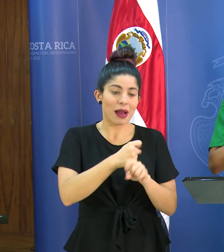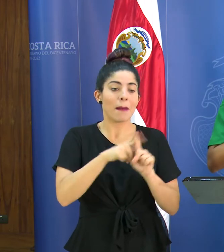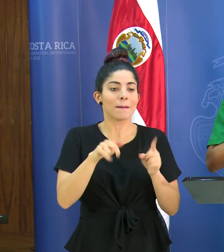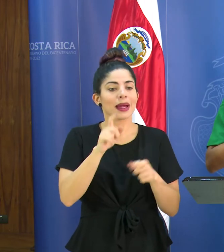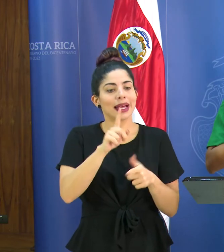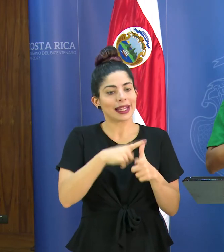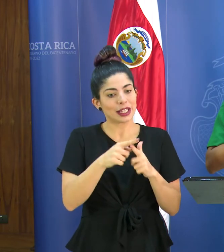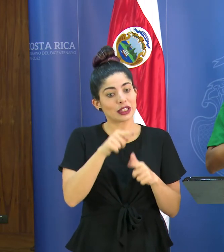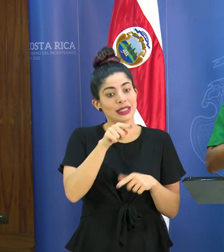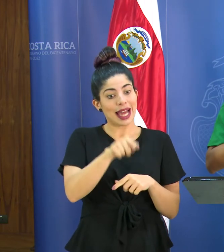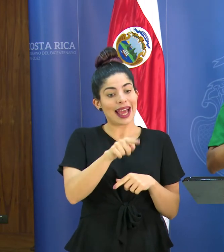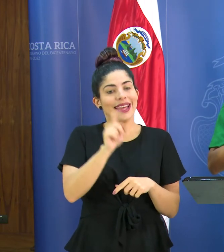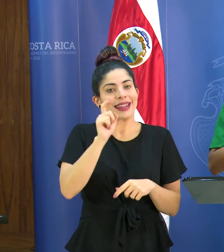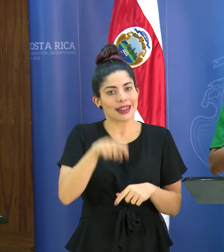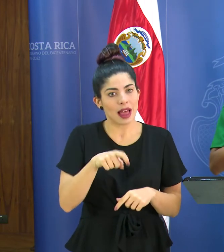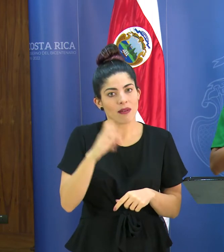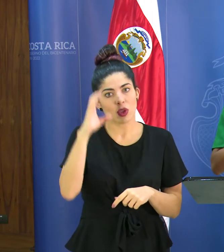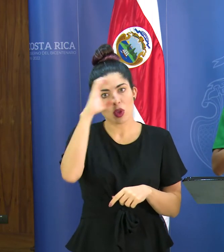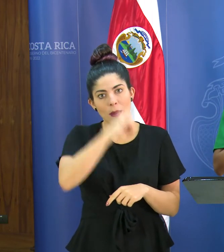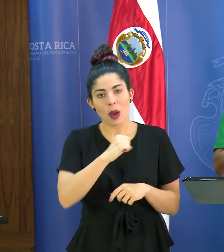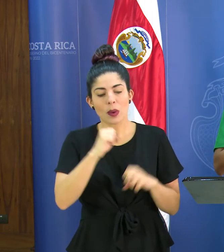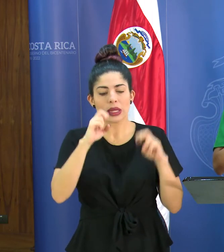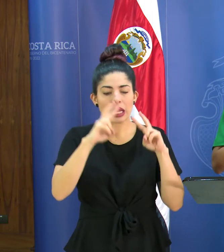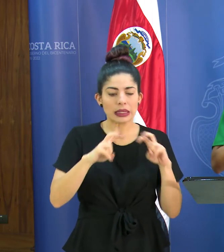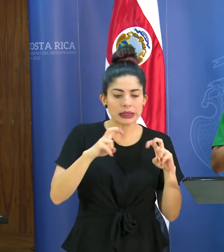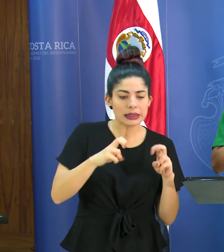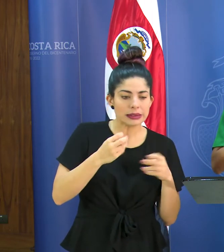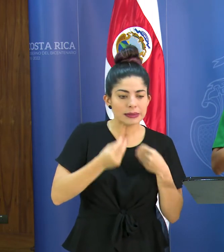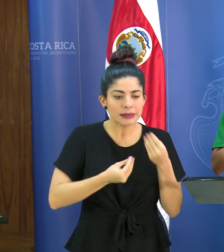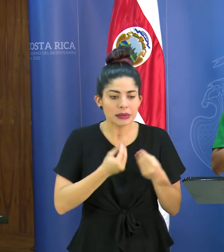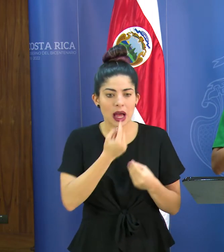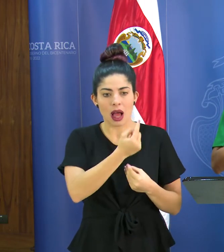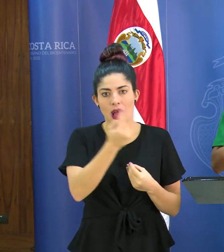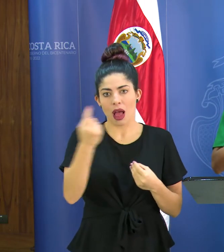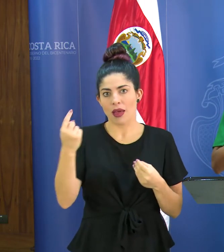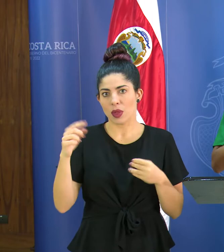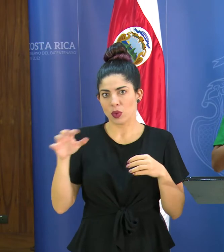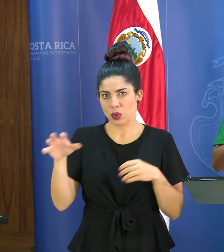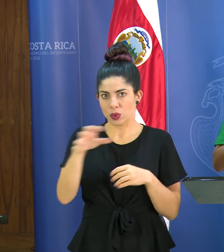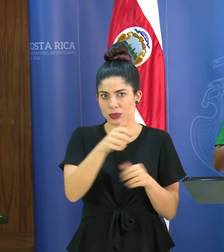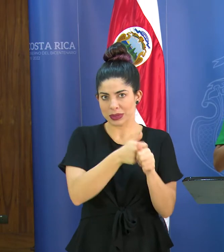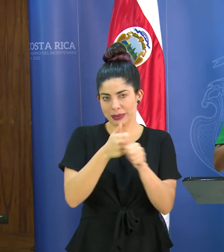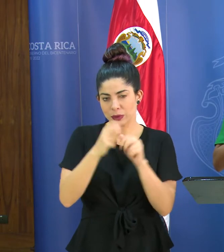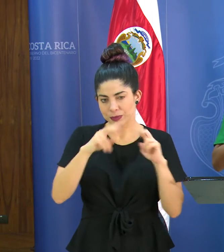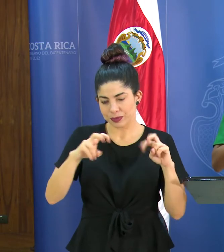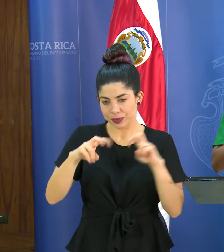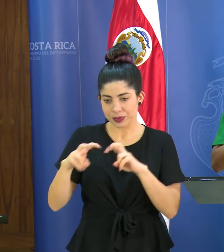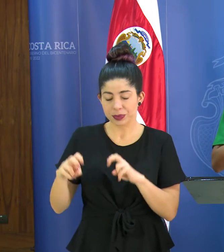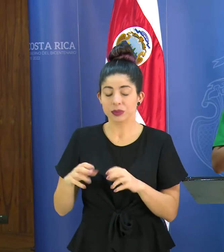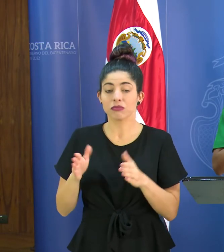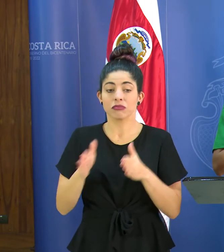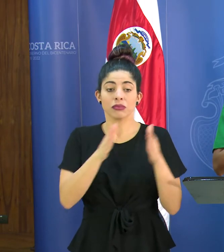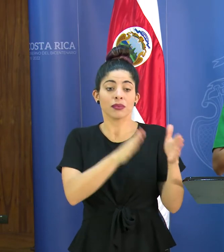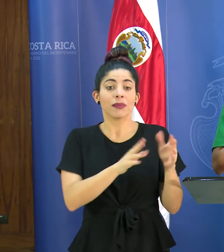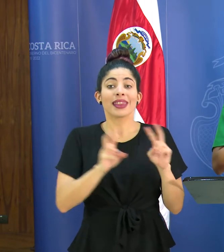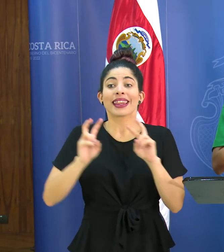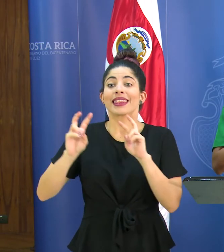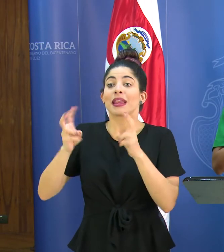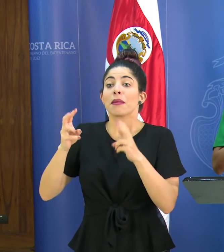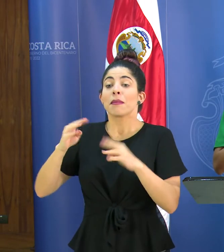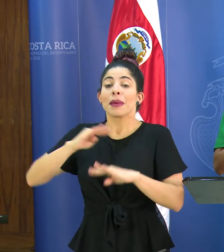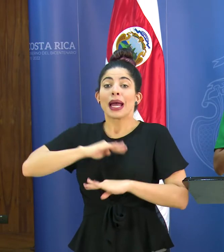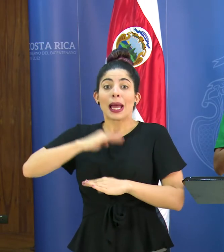que tenemos que ir considerando y analizando en cada una de las instancias con respecto al tema de las